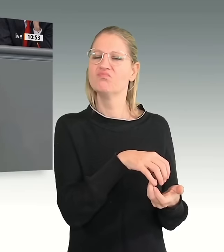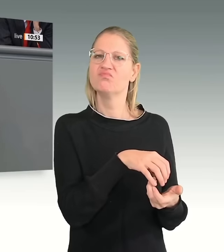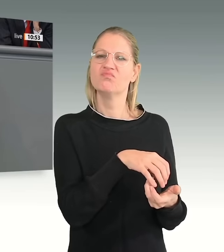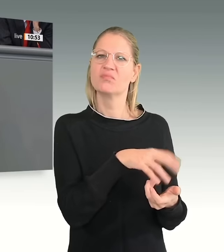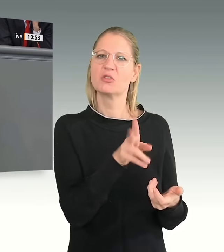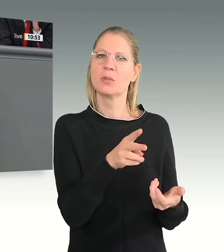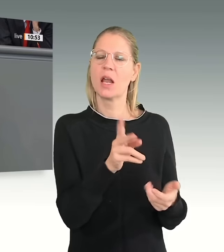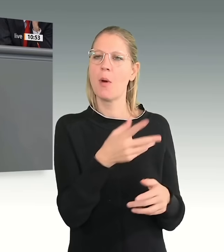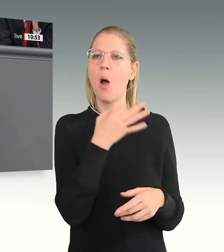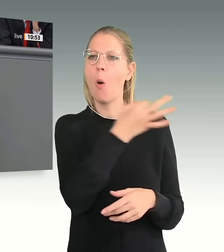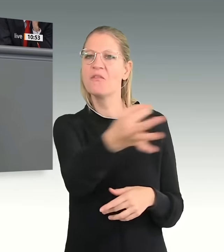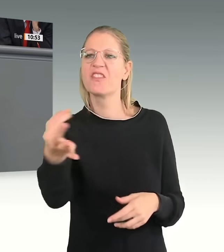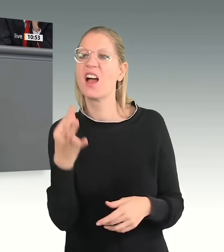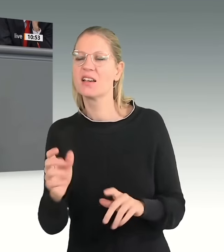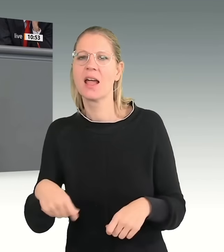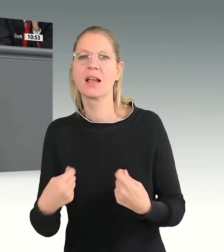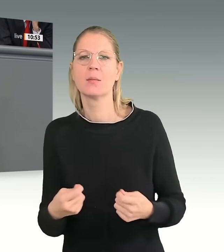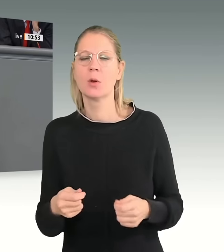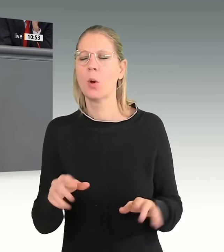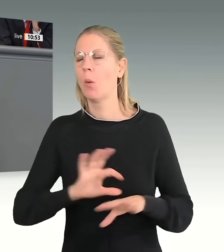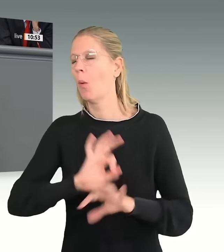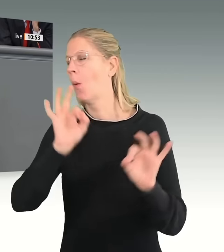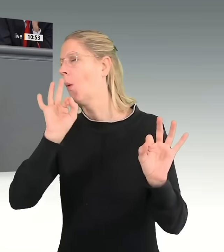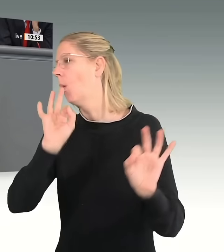Umfrageergebnisse der Ampelparteien